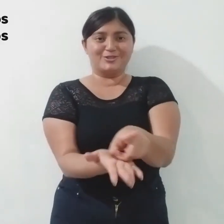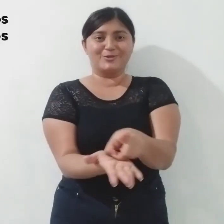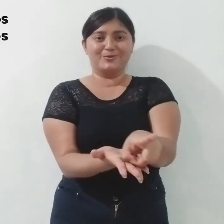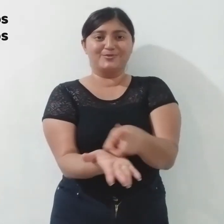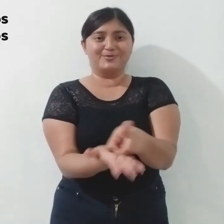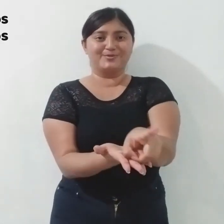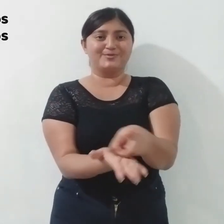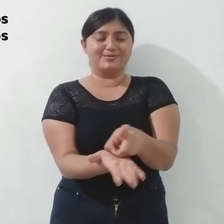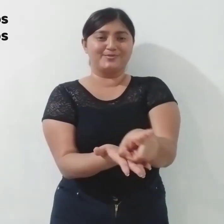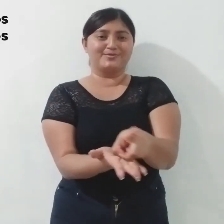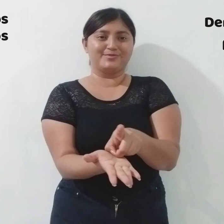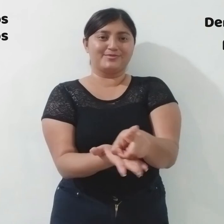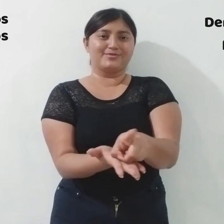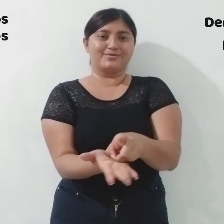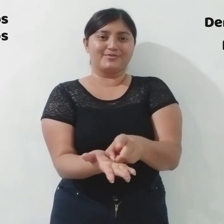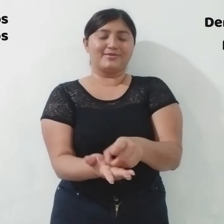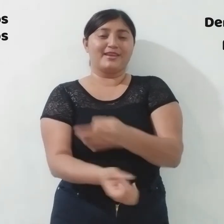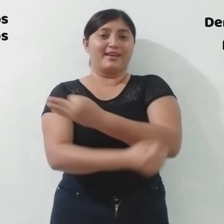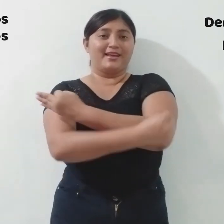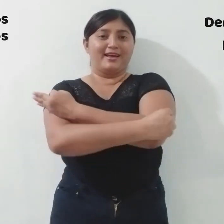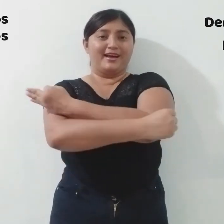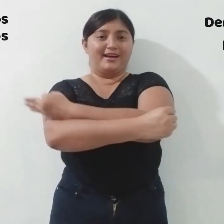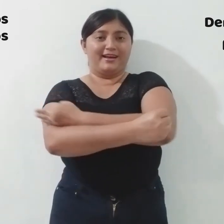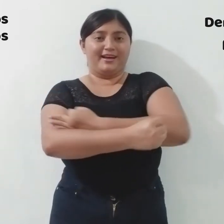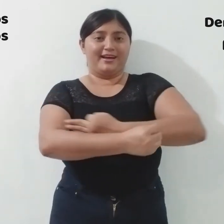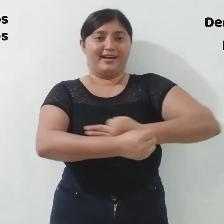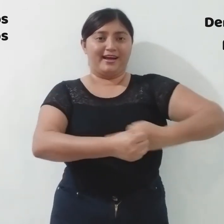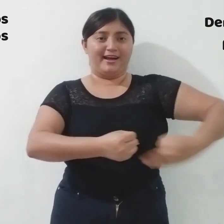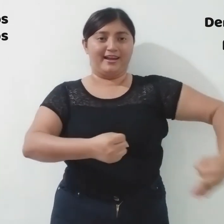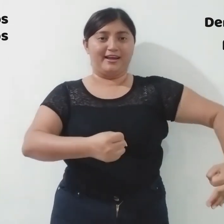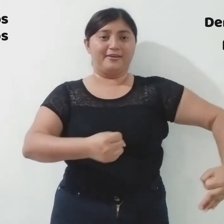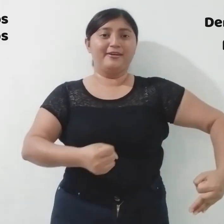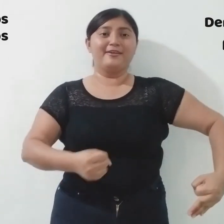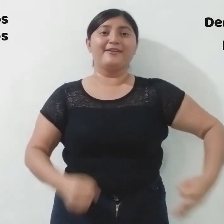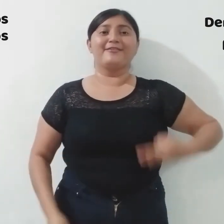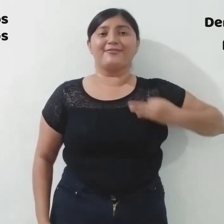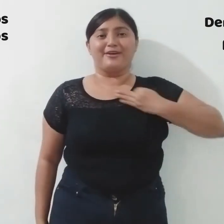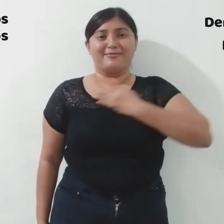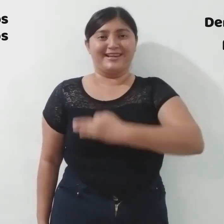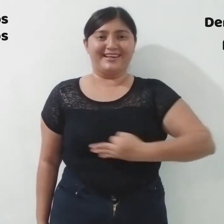a a la familia,